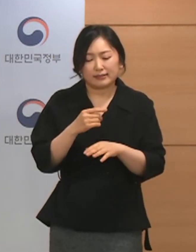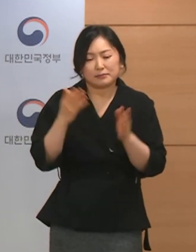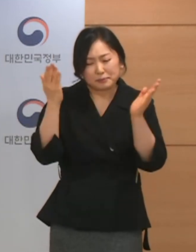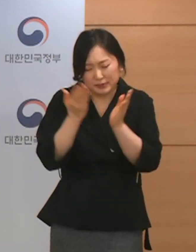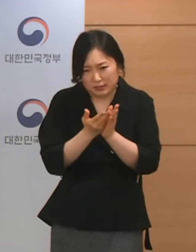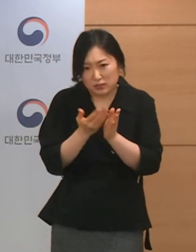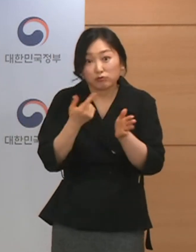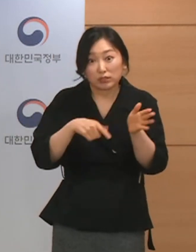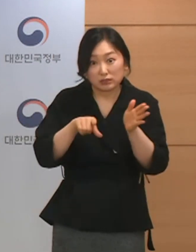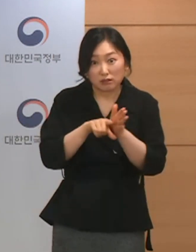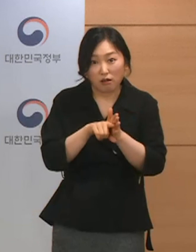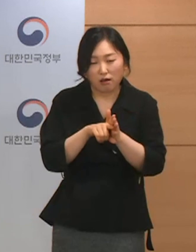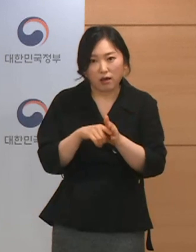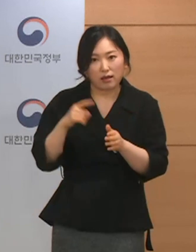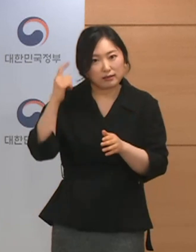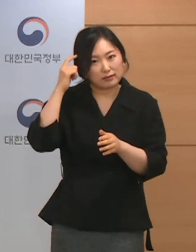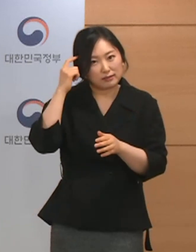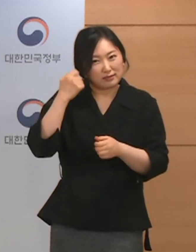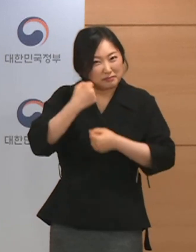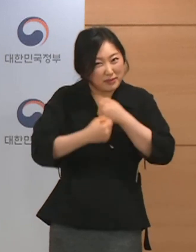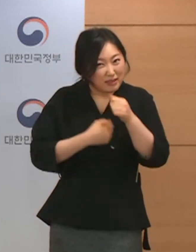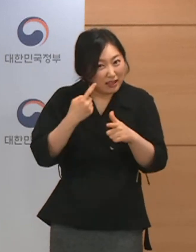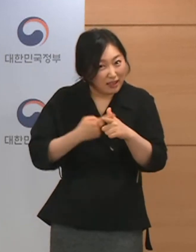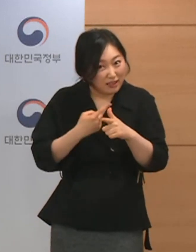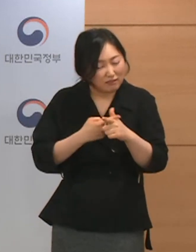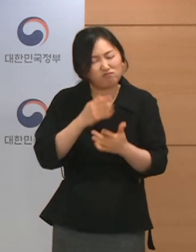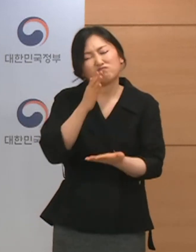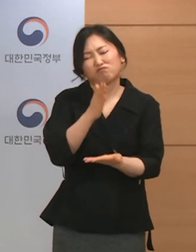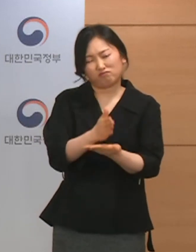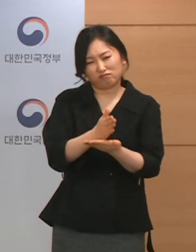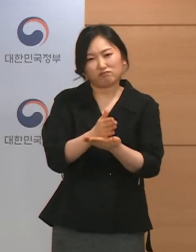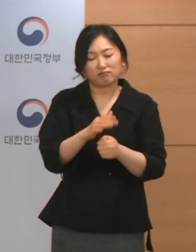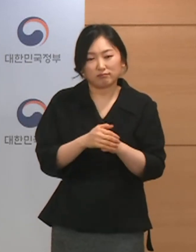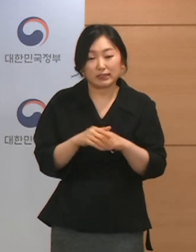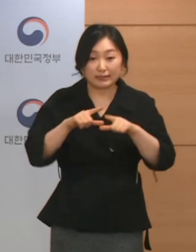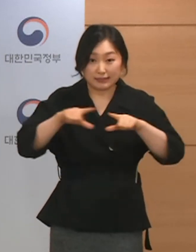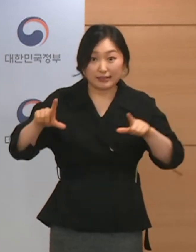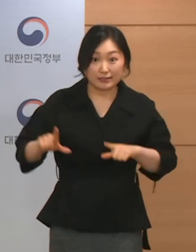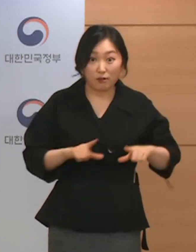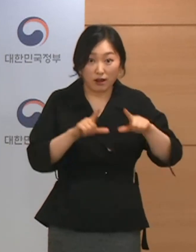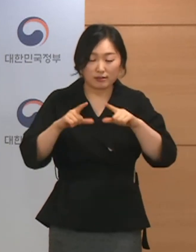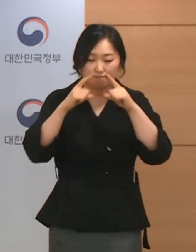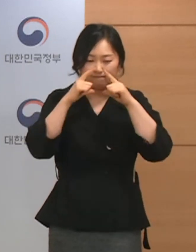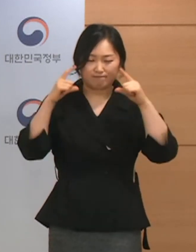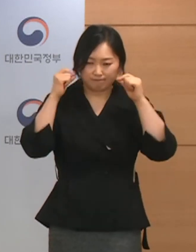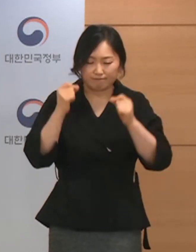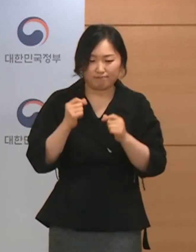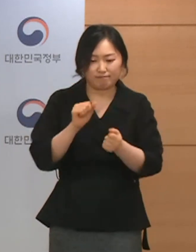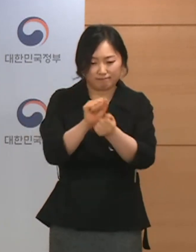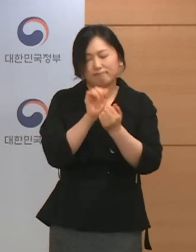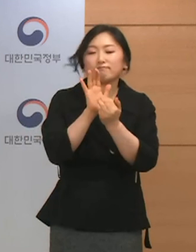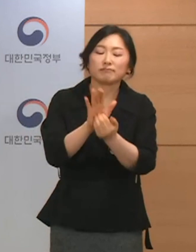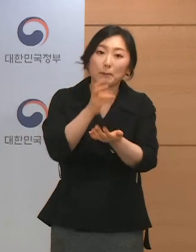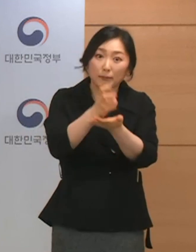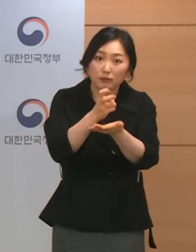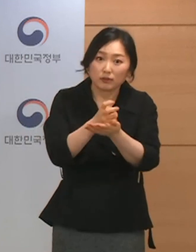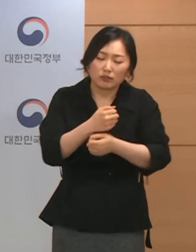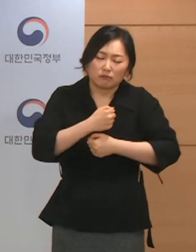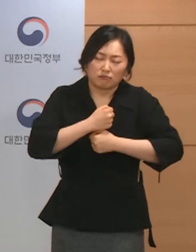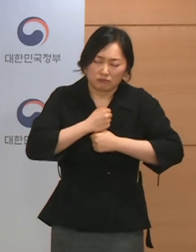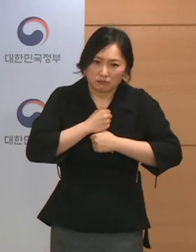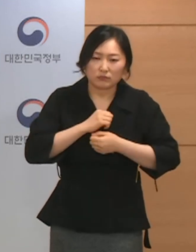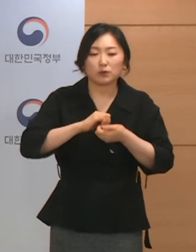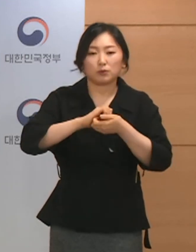긴장감을 풀지 마시고 일상생활에서 마스크 착용 등 기본적인 방역수칙을 철저히 지켜주실 것을